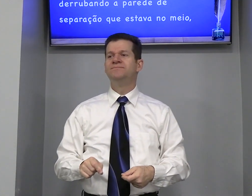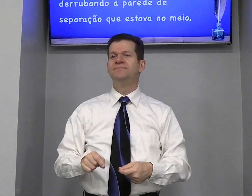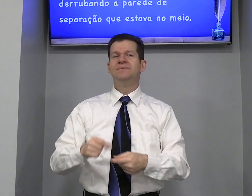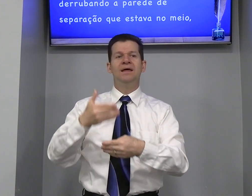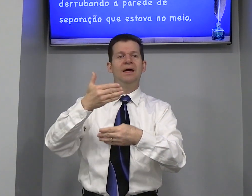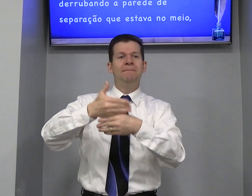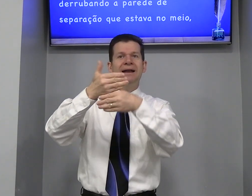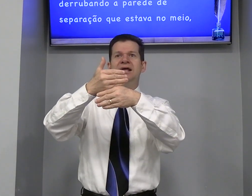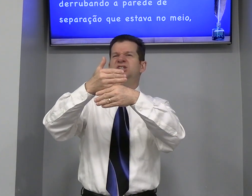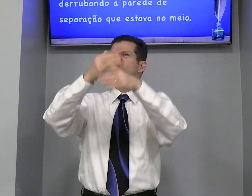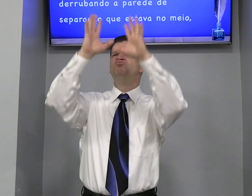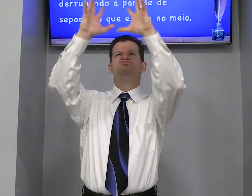Parede